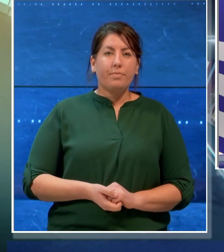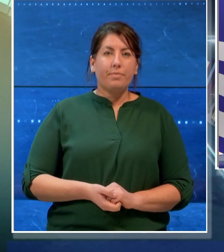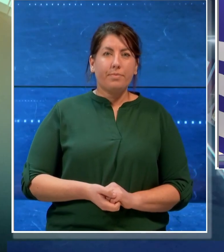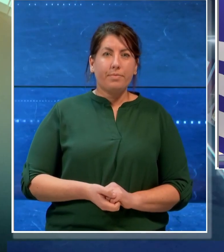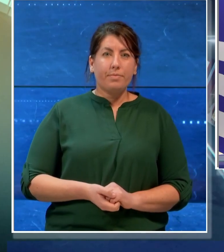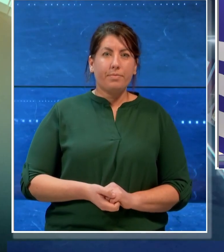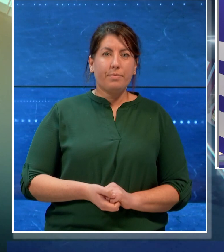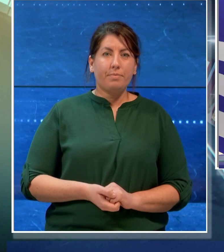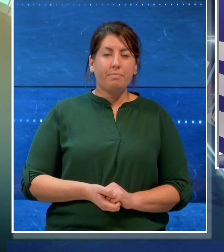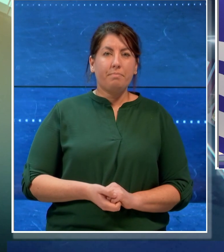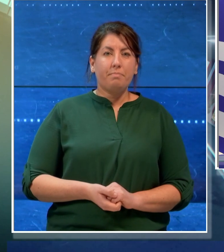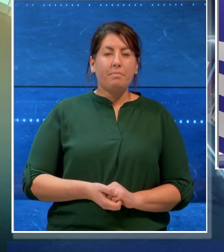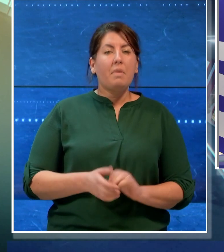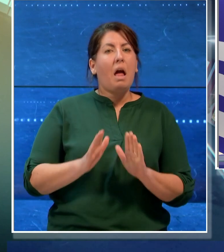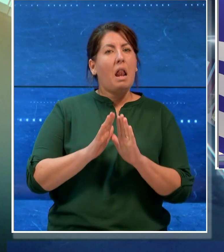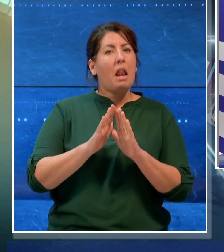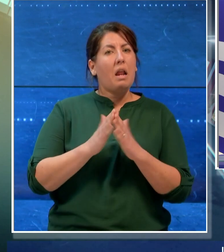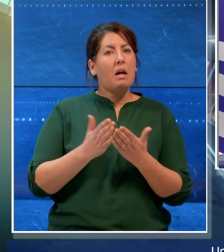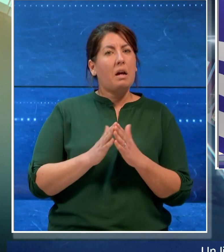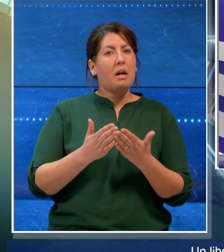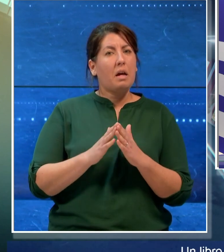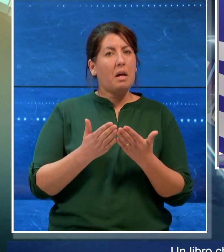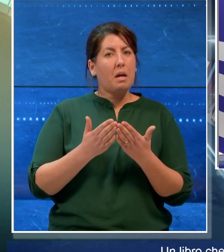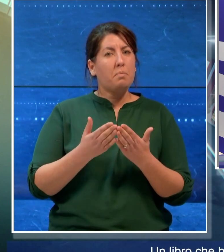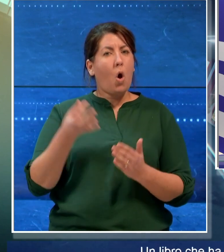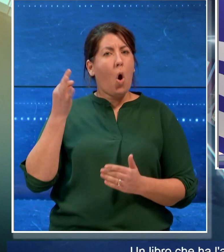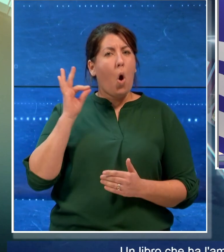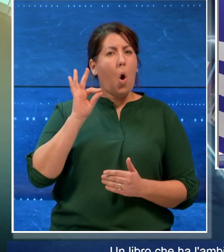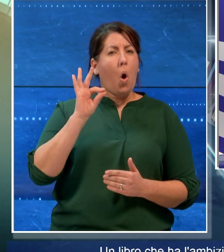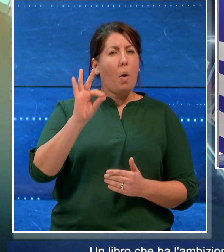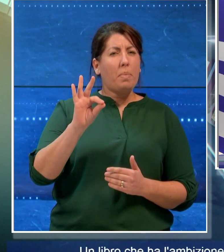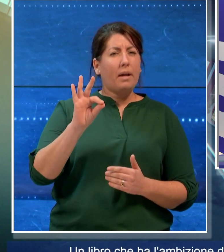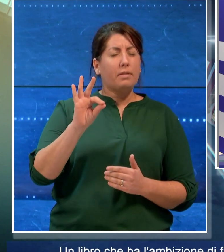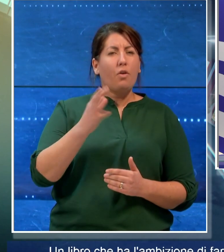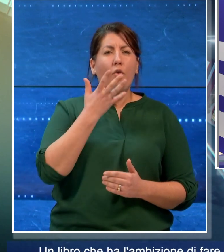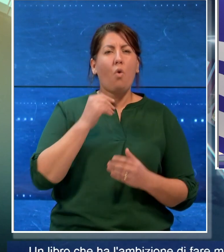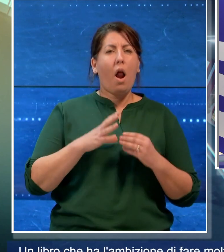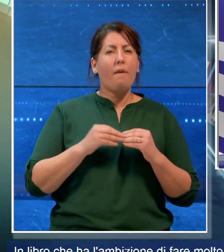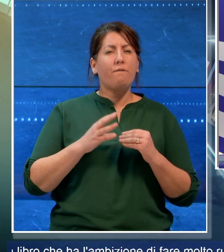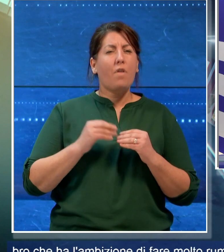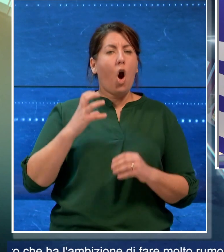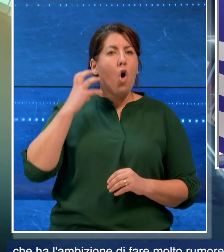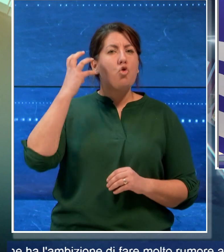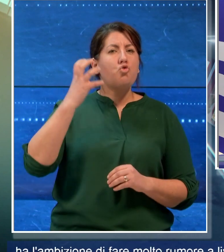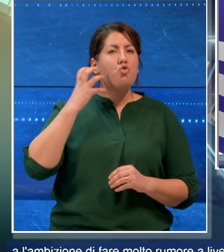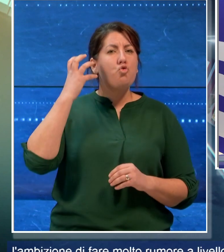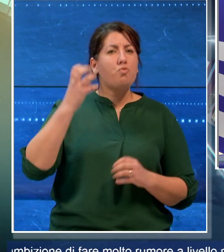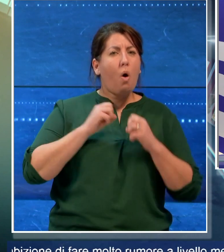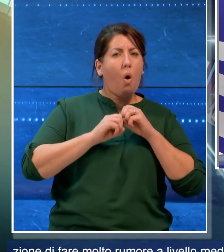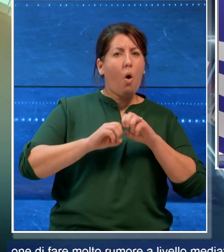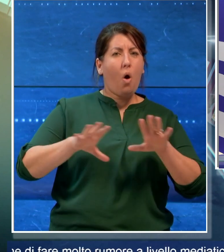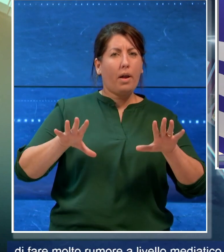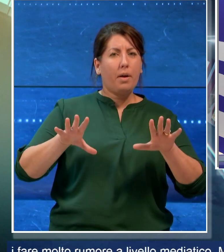Un libro che ha l'ambizione di fare molto rumore a livello mediatico.